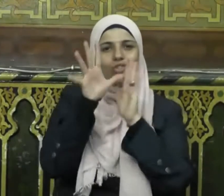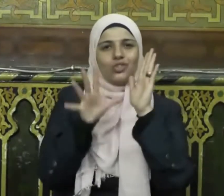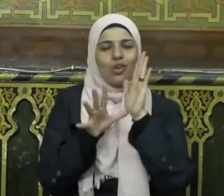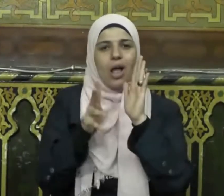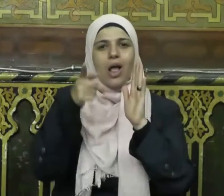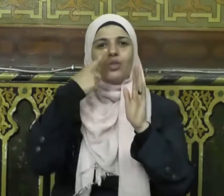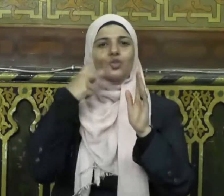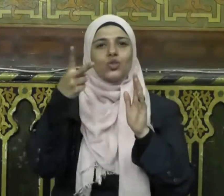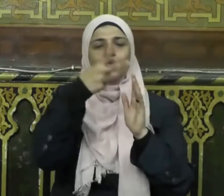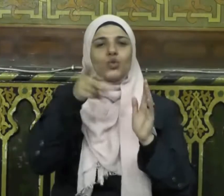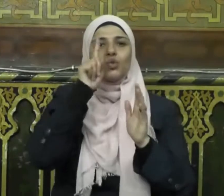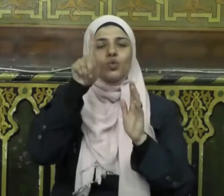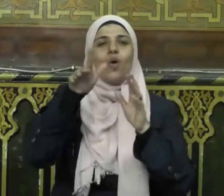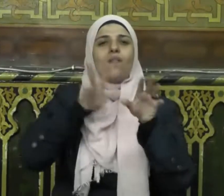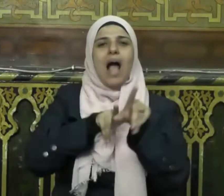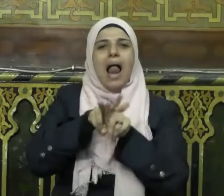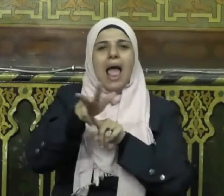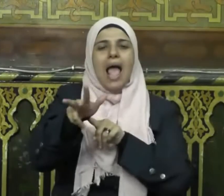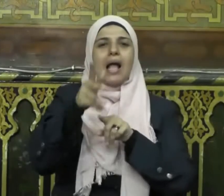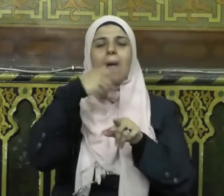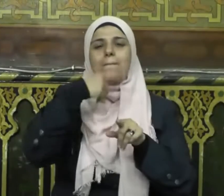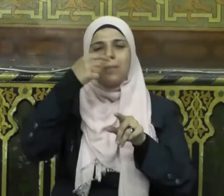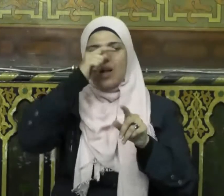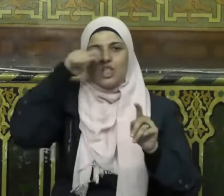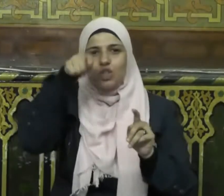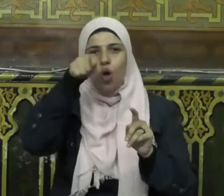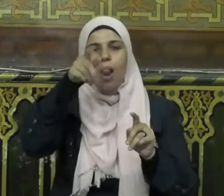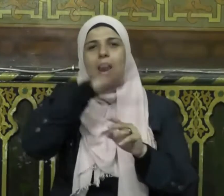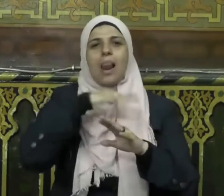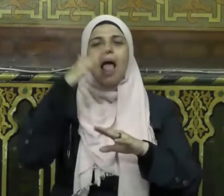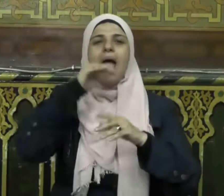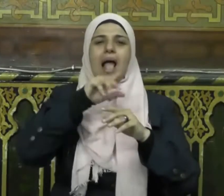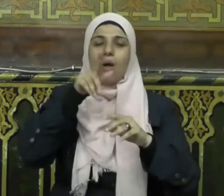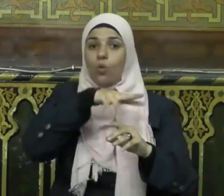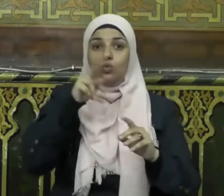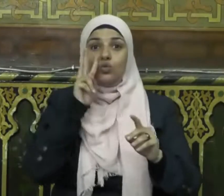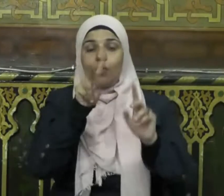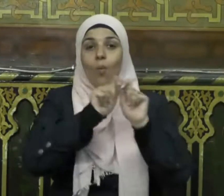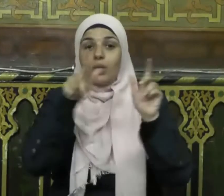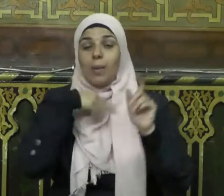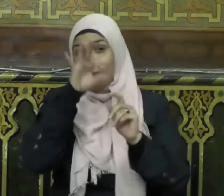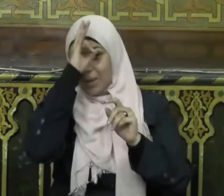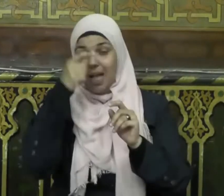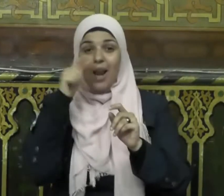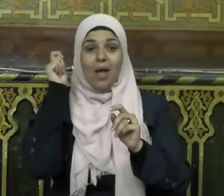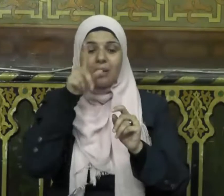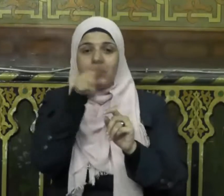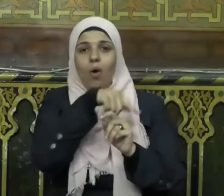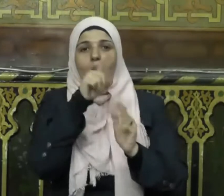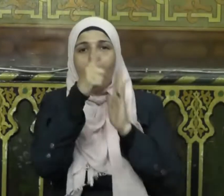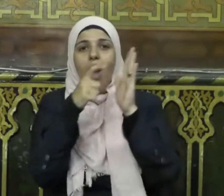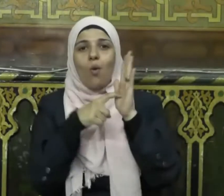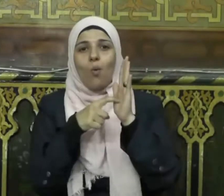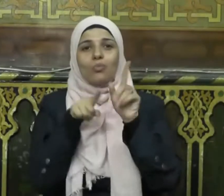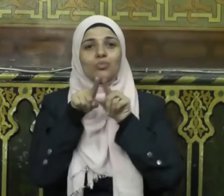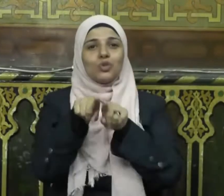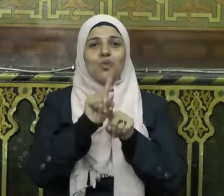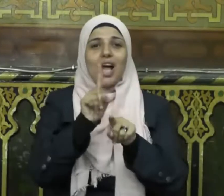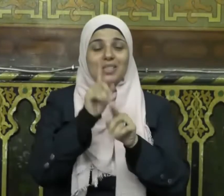إلى المذلة والمهانة والتي هي مجرمة قانونا ومؤثمة شرعا لأن حرمة الأوطان